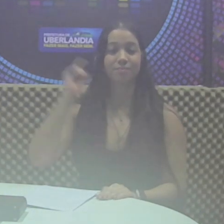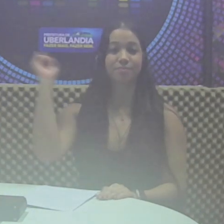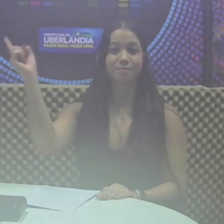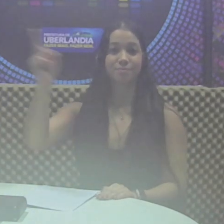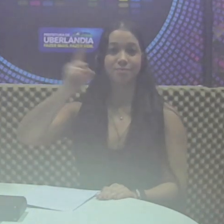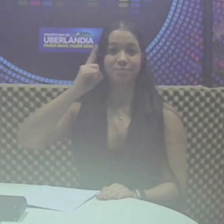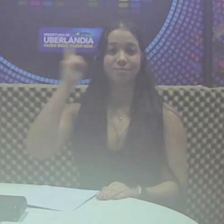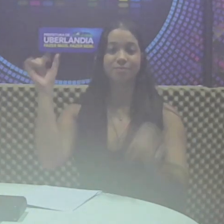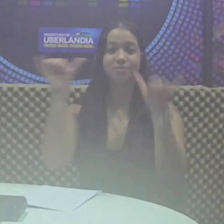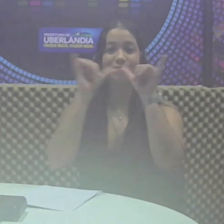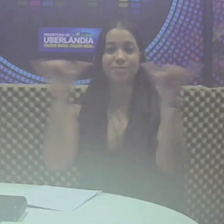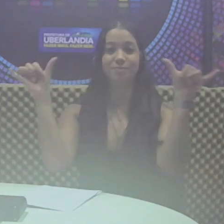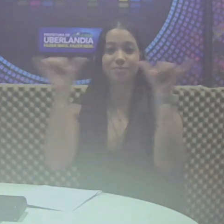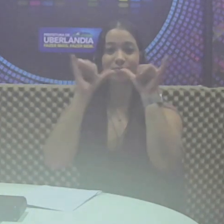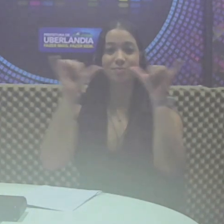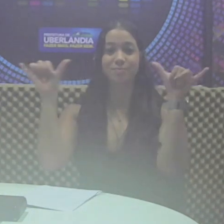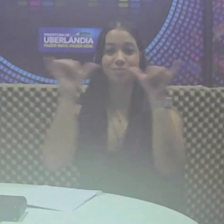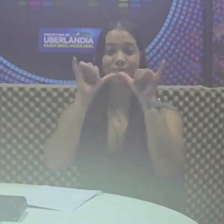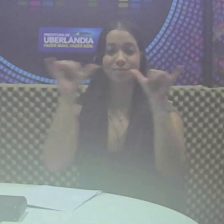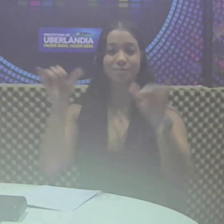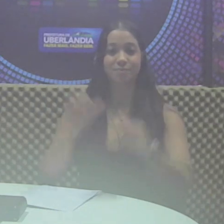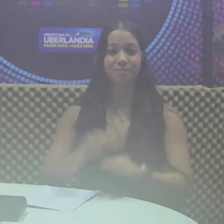Giro de Notícias